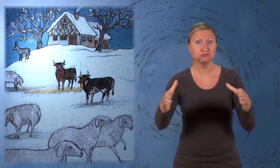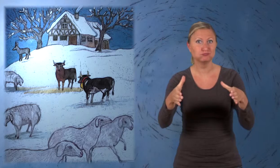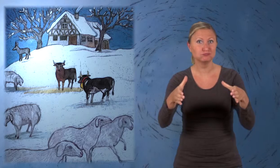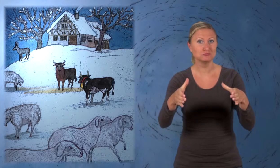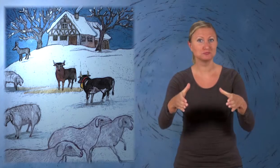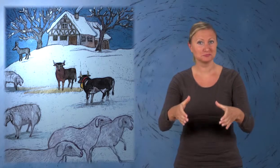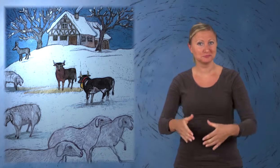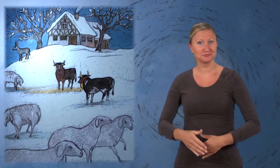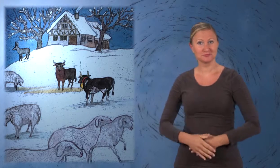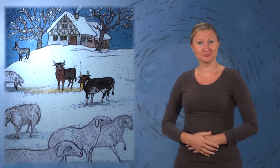Schafherde.